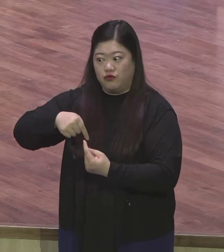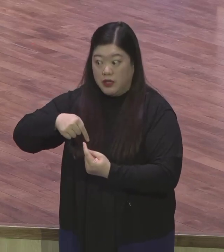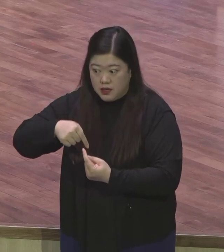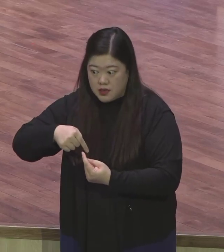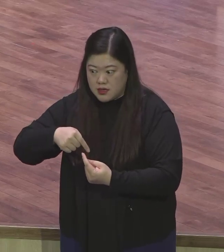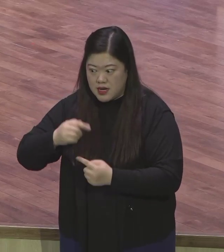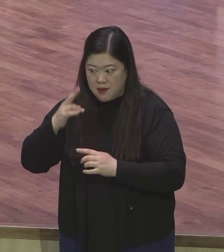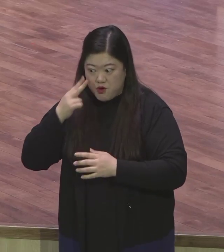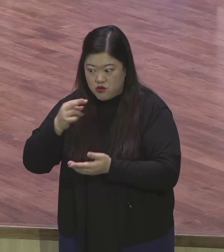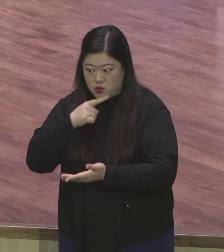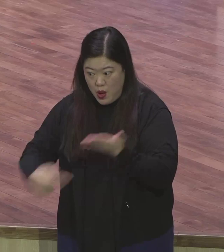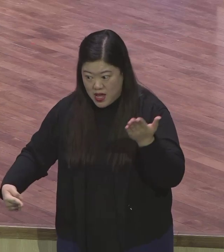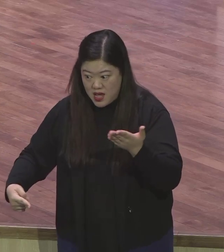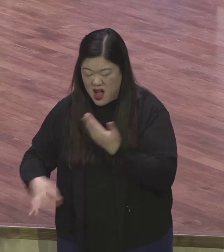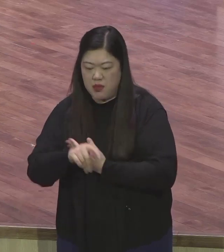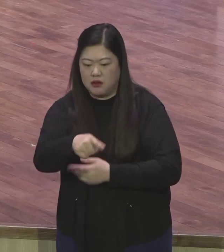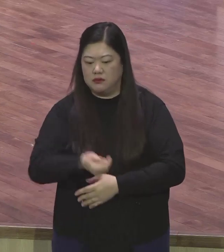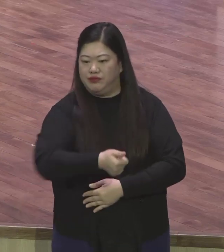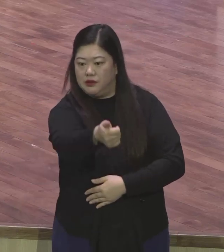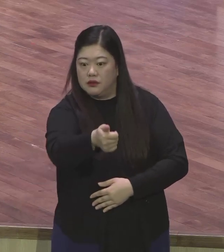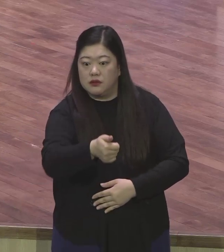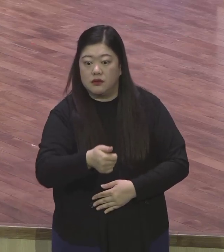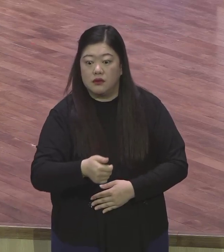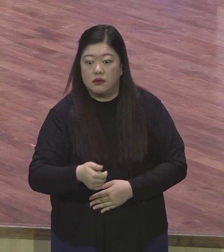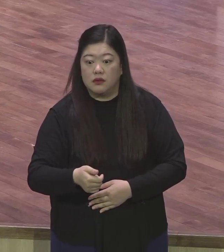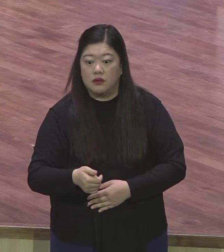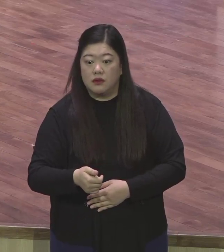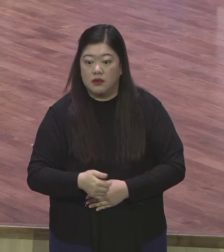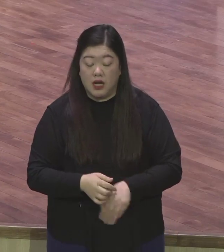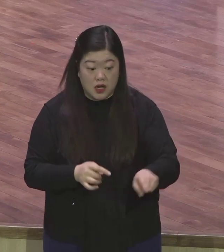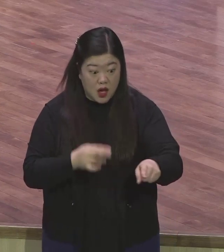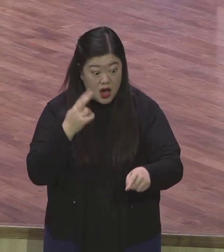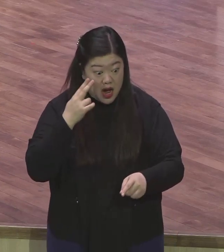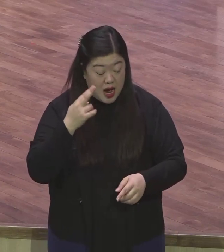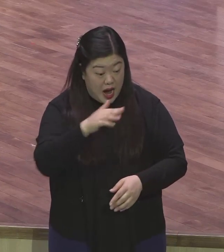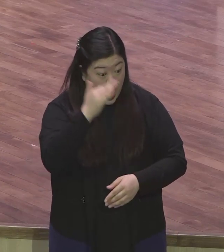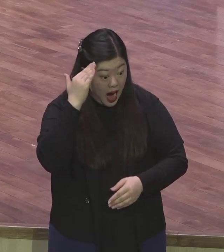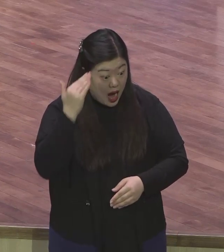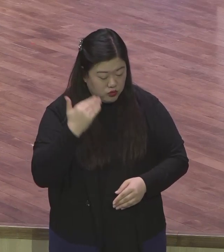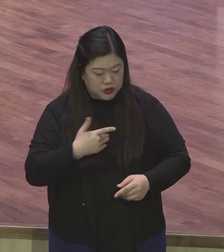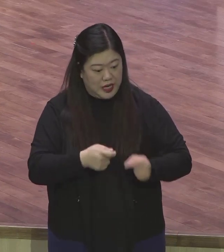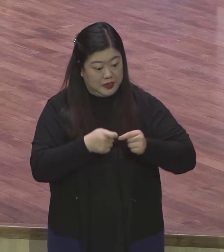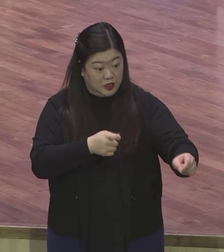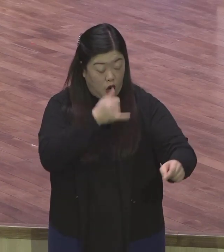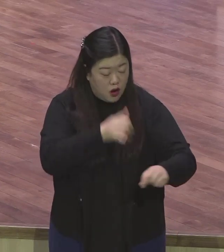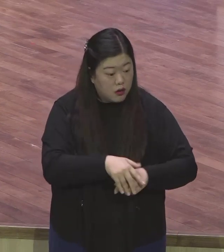한국이 제일 많이 우리나라 혜택이 부서 더 내놔 계속해서 장사를 하고 있는 장사를